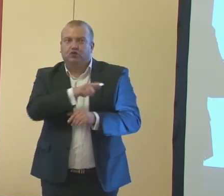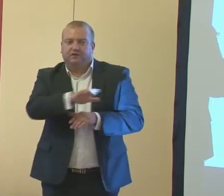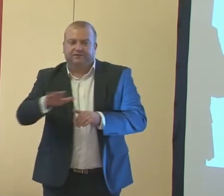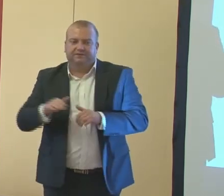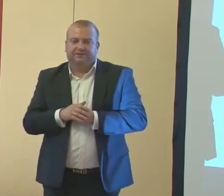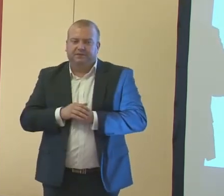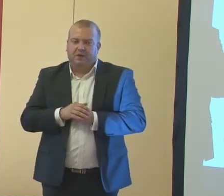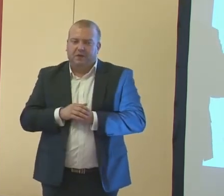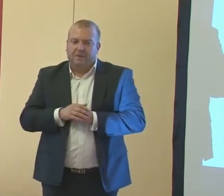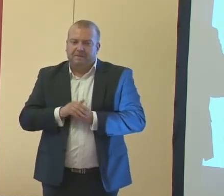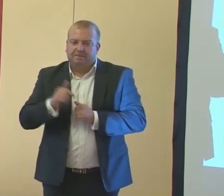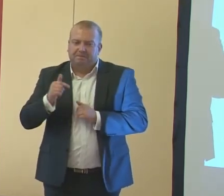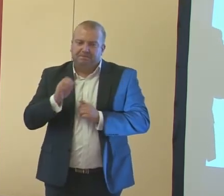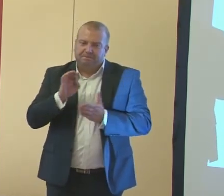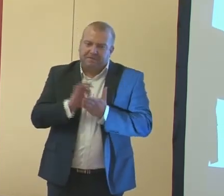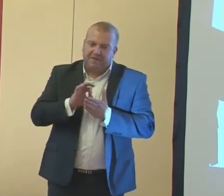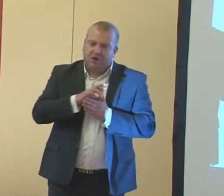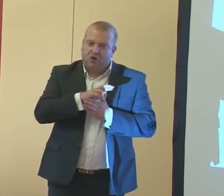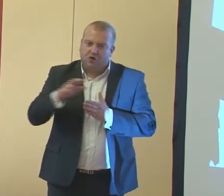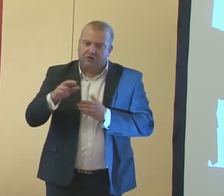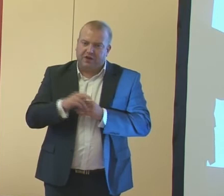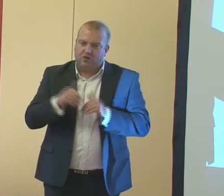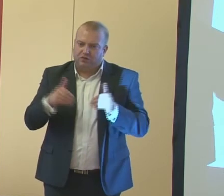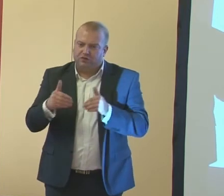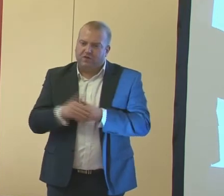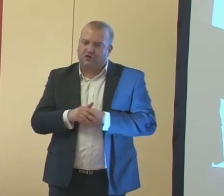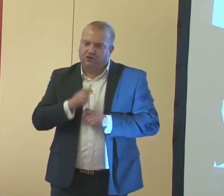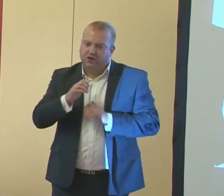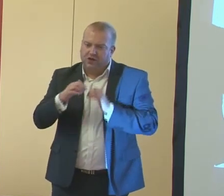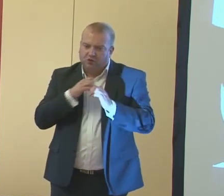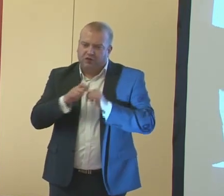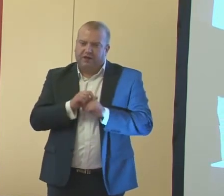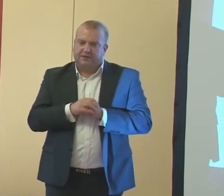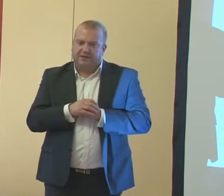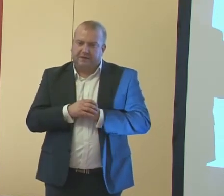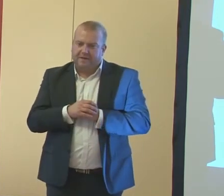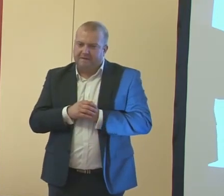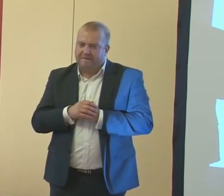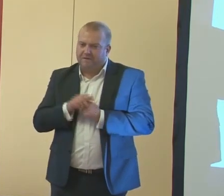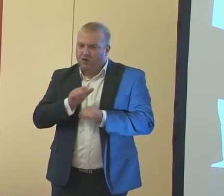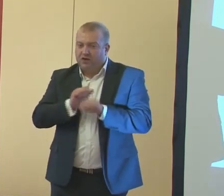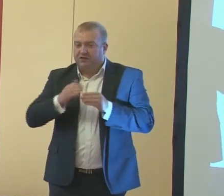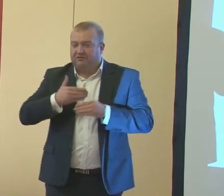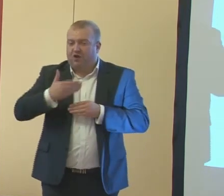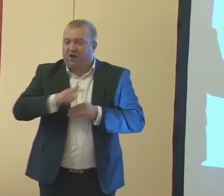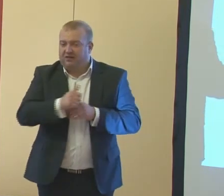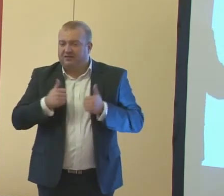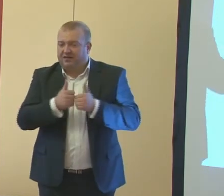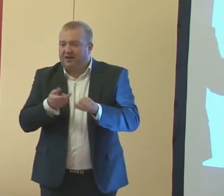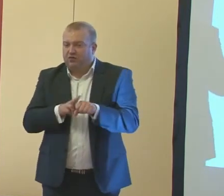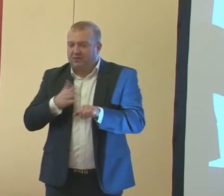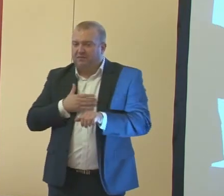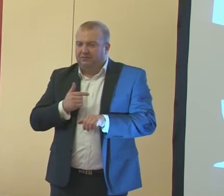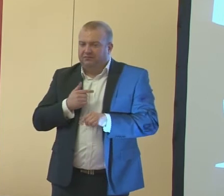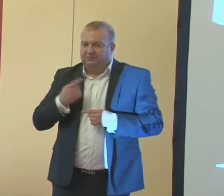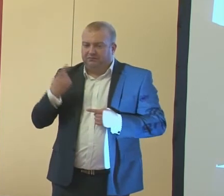pewnego rodzaju możliwości komunikacyjnych, myślę, to jest kolejne zadanie, które mam